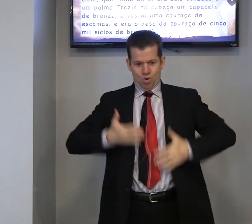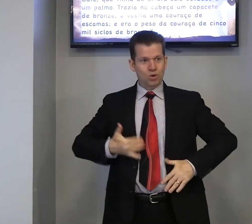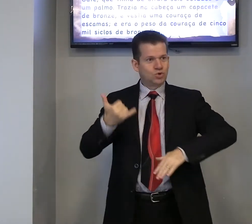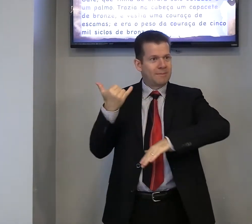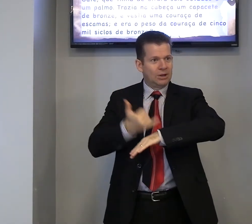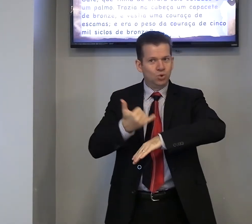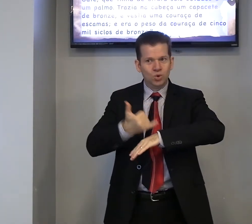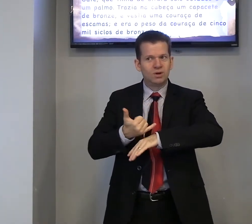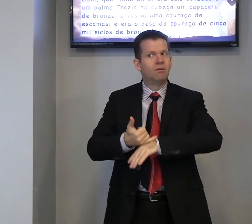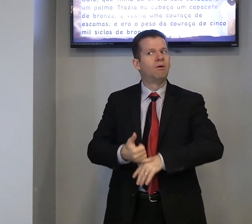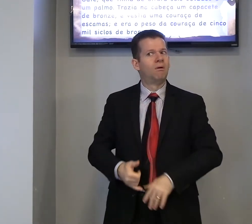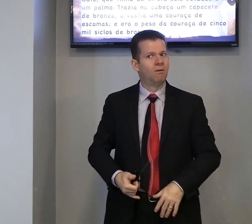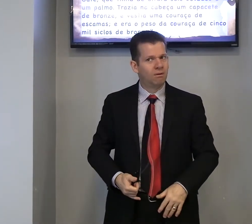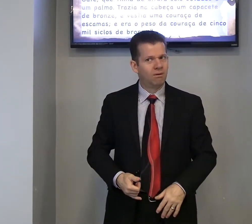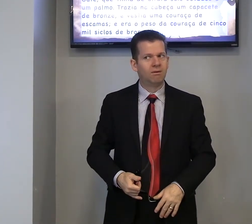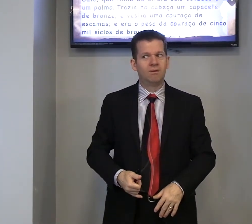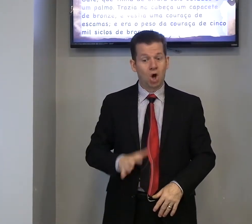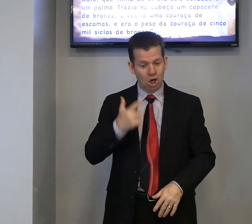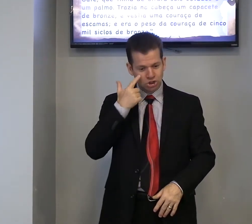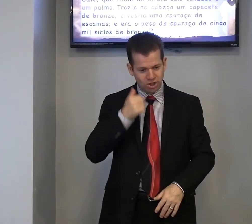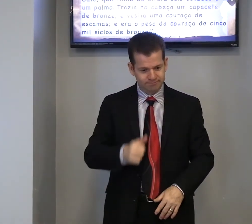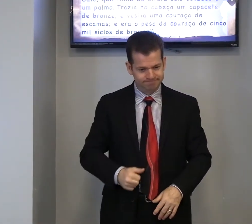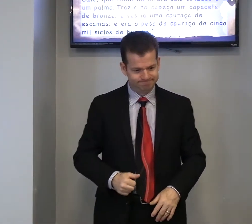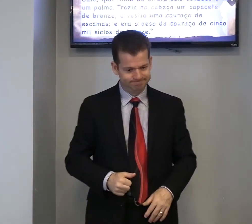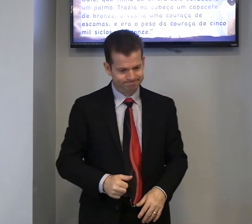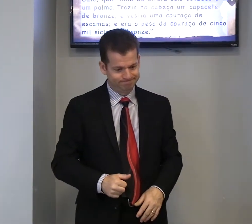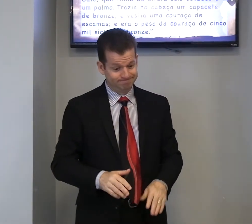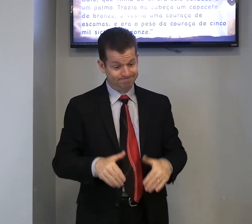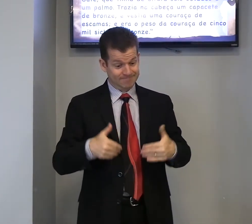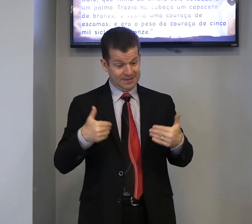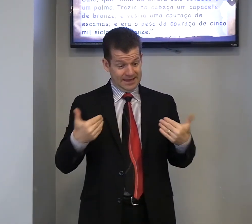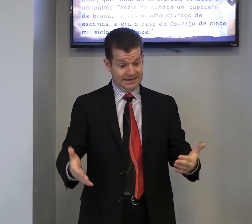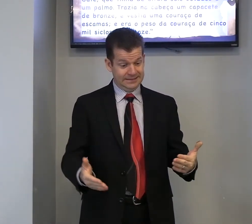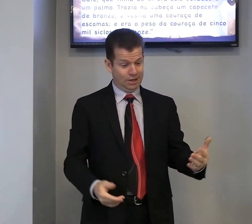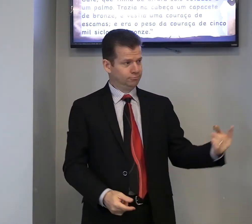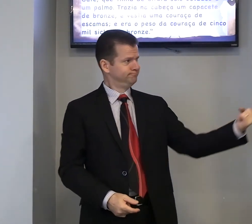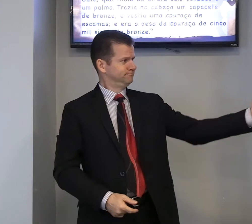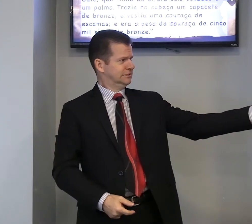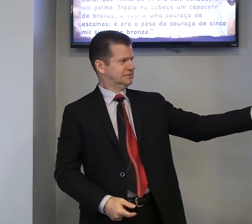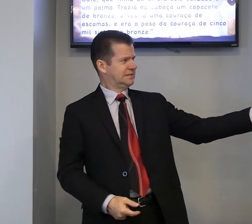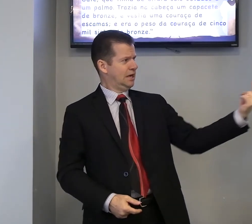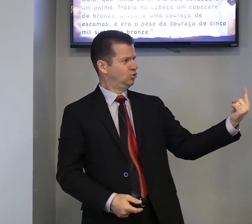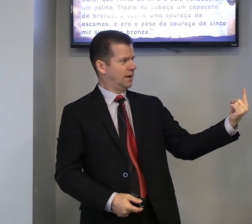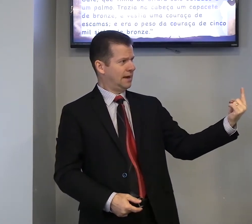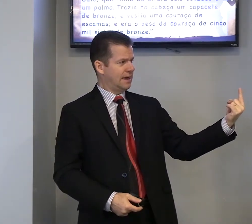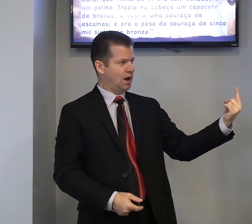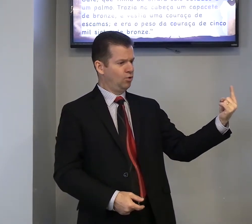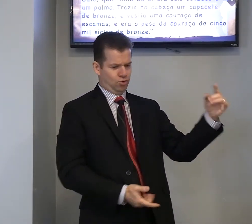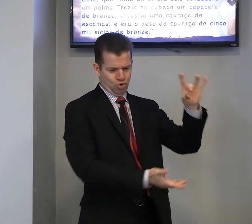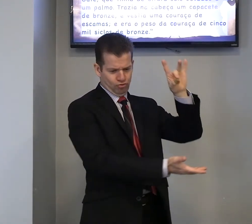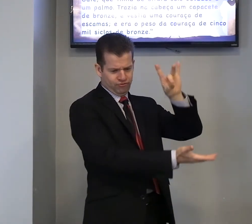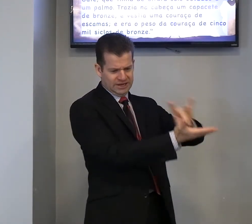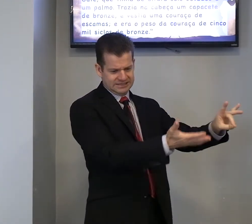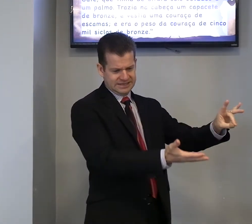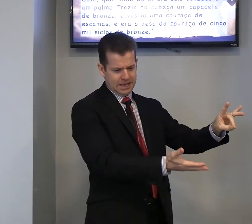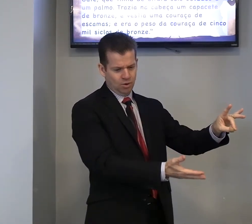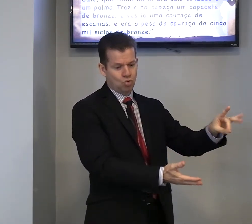com a sua madura, olha só, então, saiu do arraial, um filisteu,